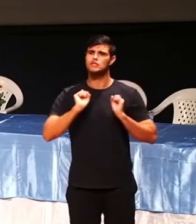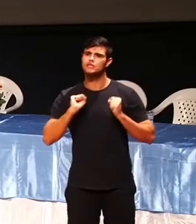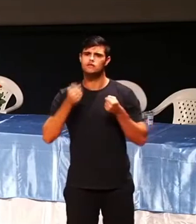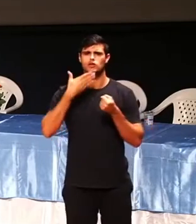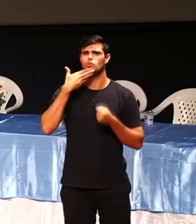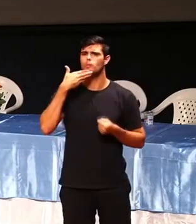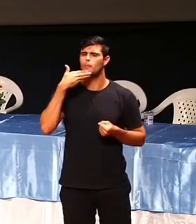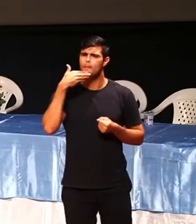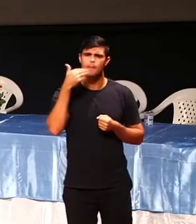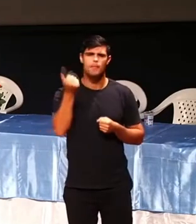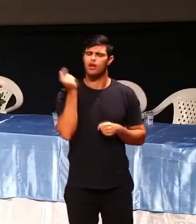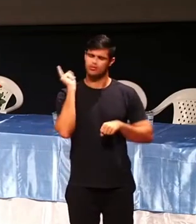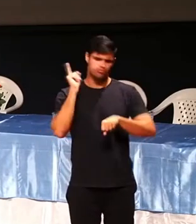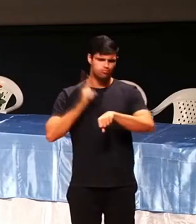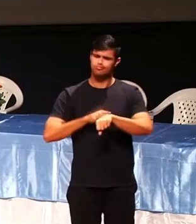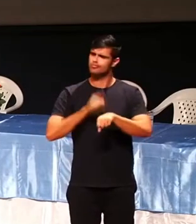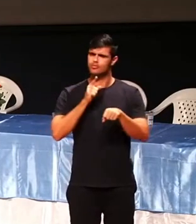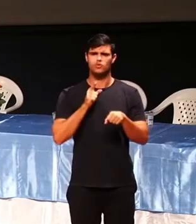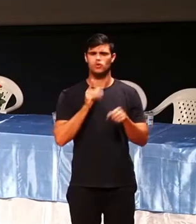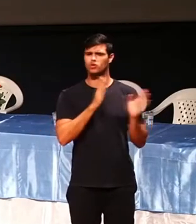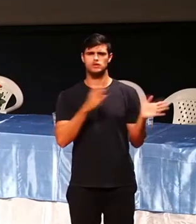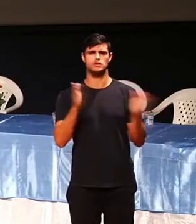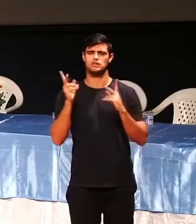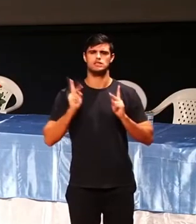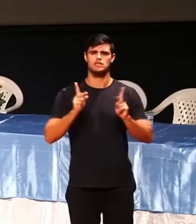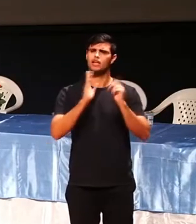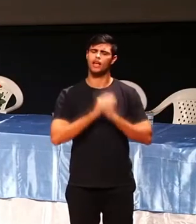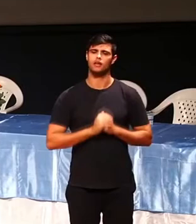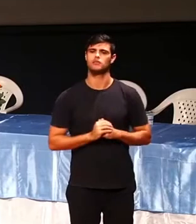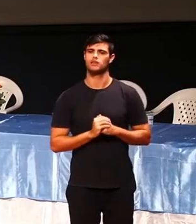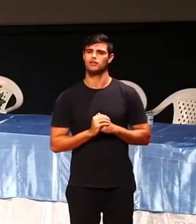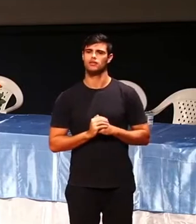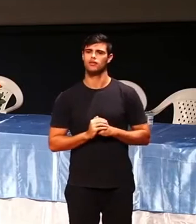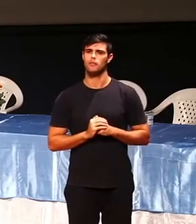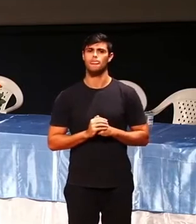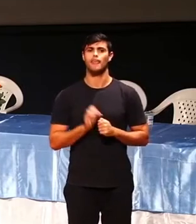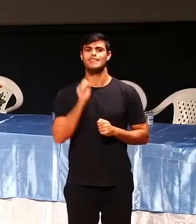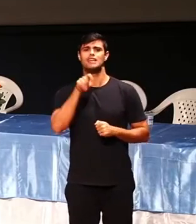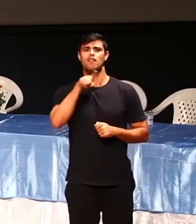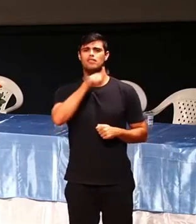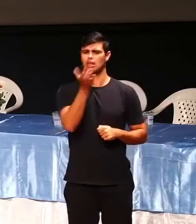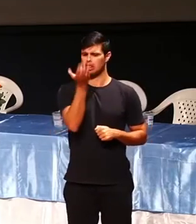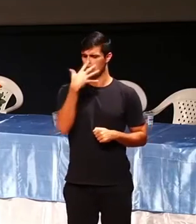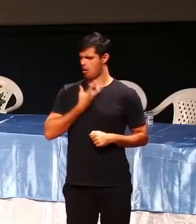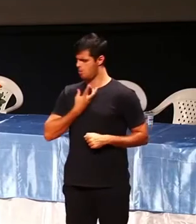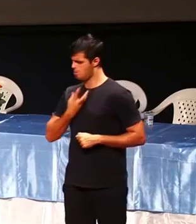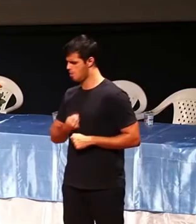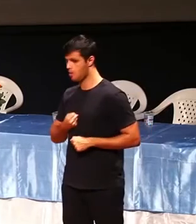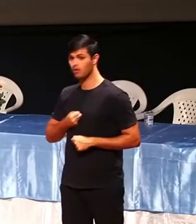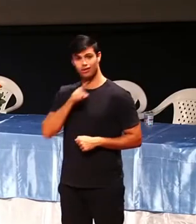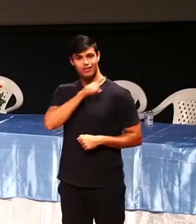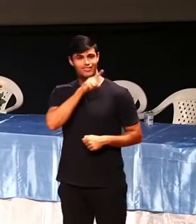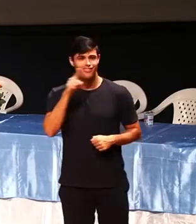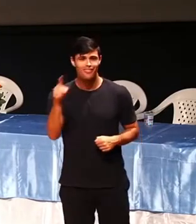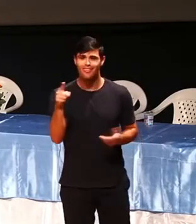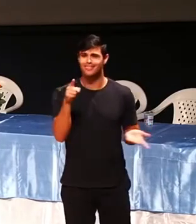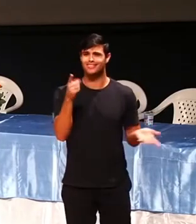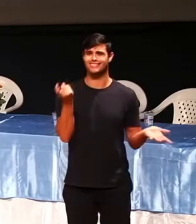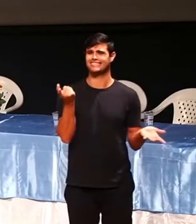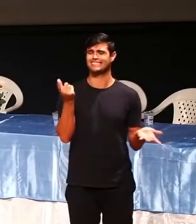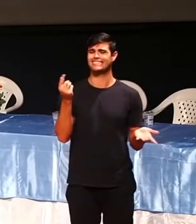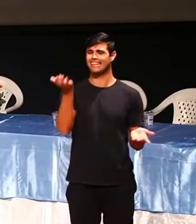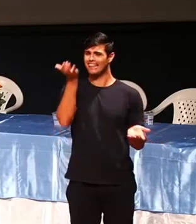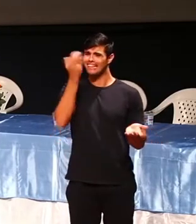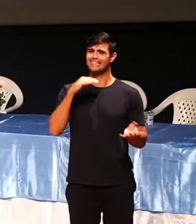E se você ficar com uma aguinha dentro de você, é você que está se contaminando. O perdão liberta mais quem perdoa